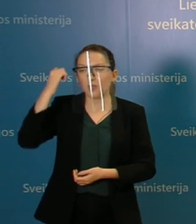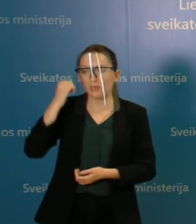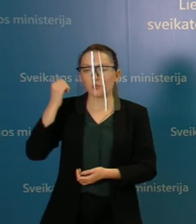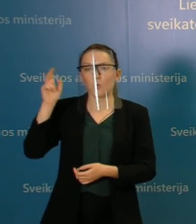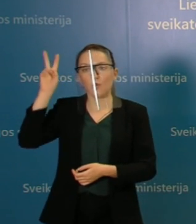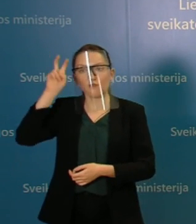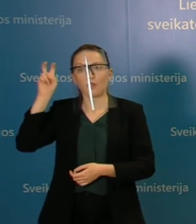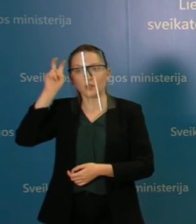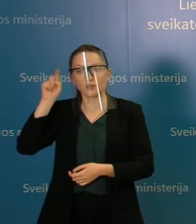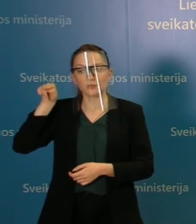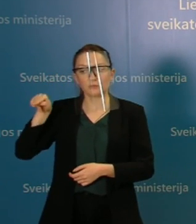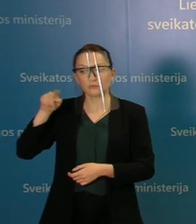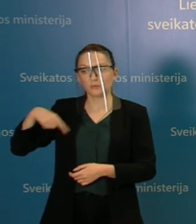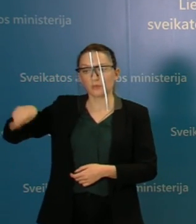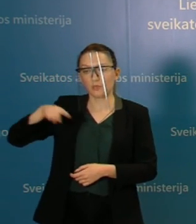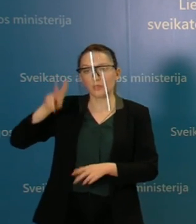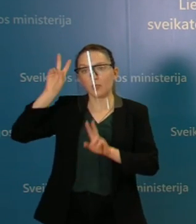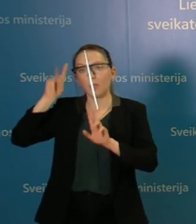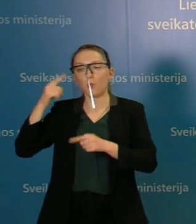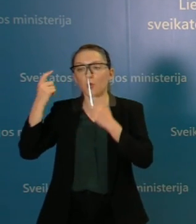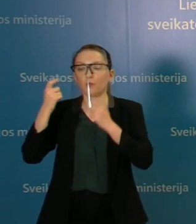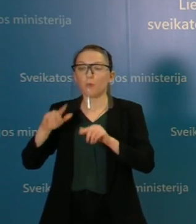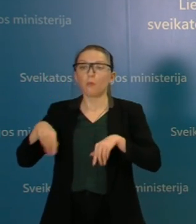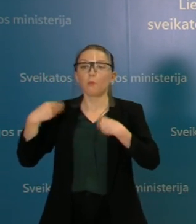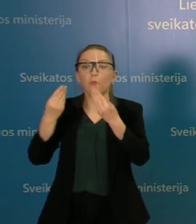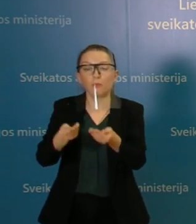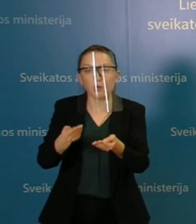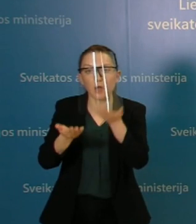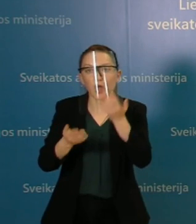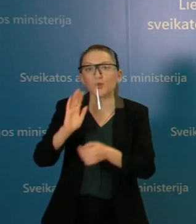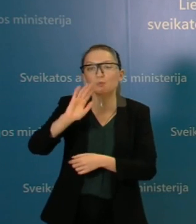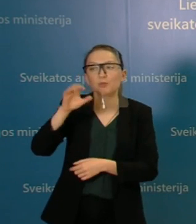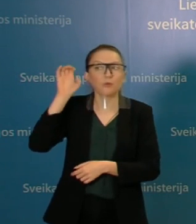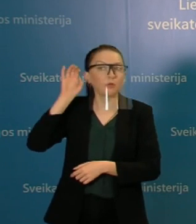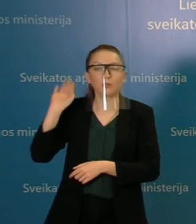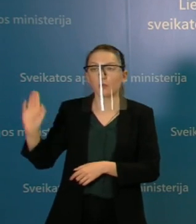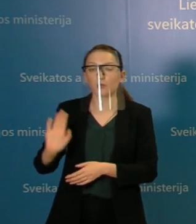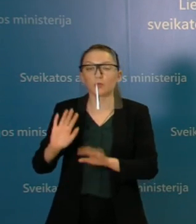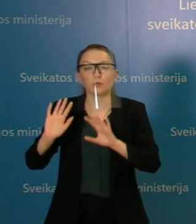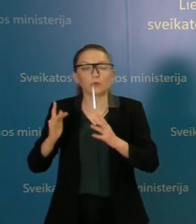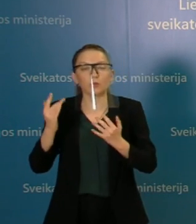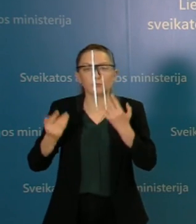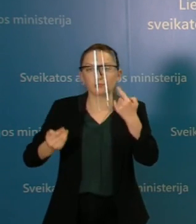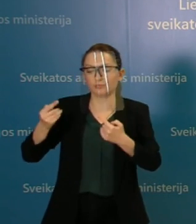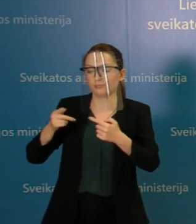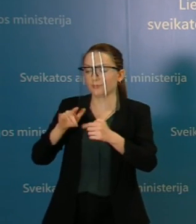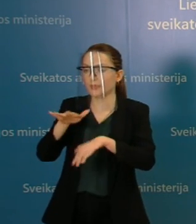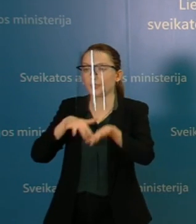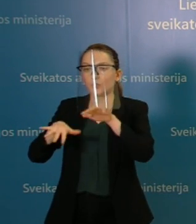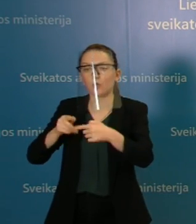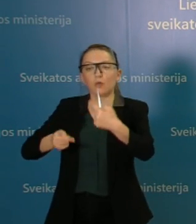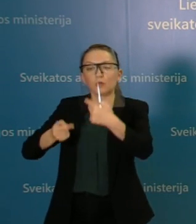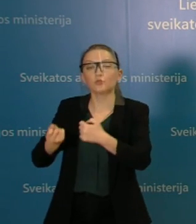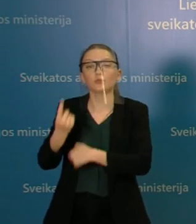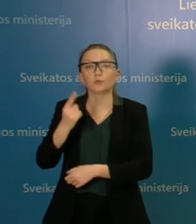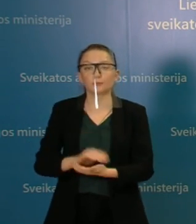nemoka perdoti patirties, ar būsimoji neklauso? Kokia būtų jūsų nuomonė ir kaip vertina tą pašią konfrontaciją?